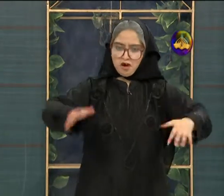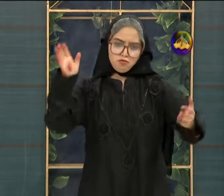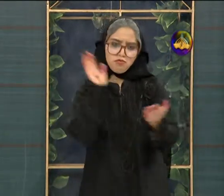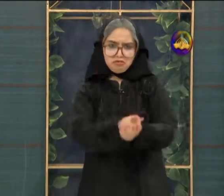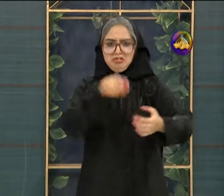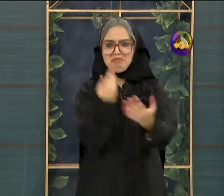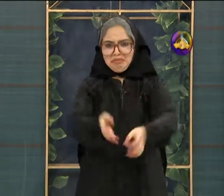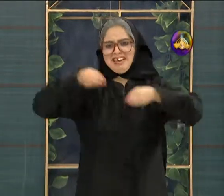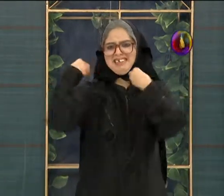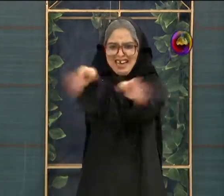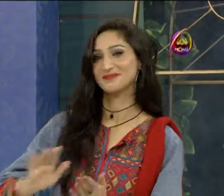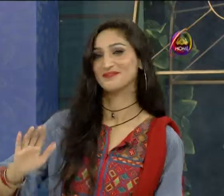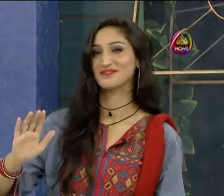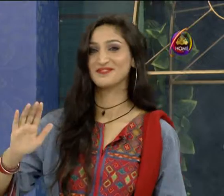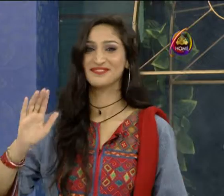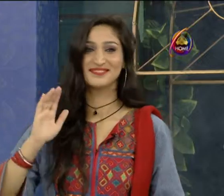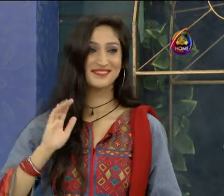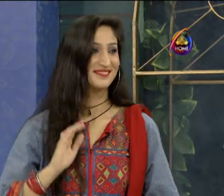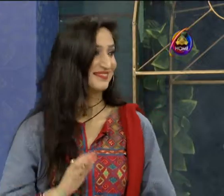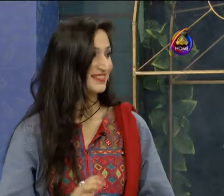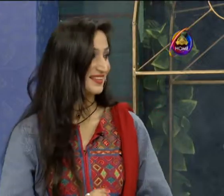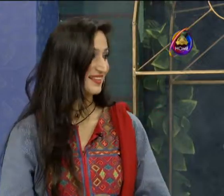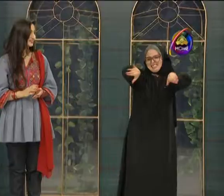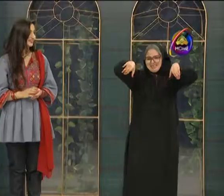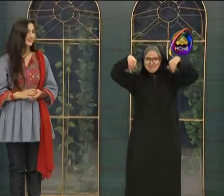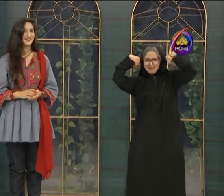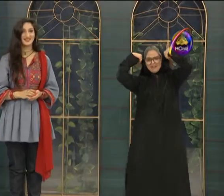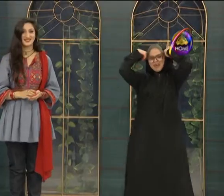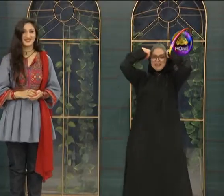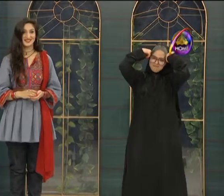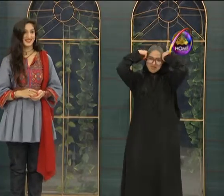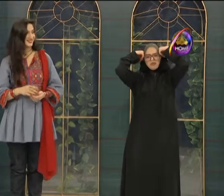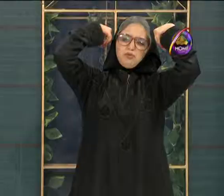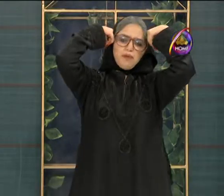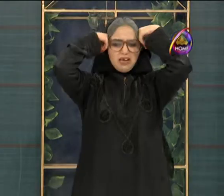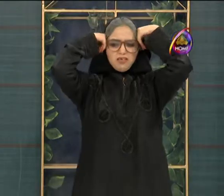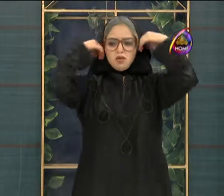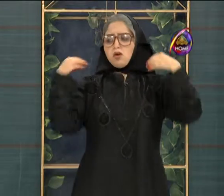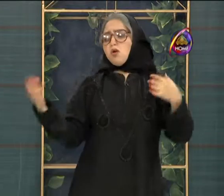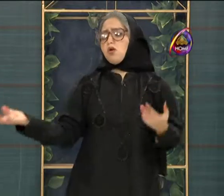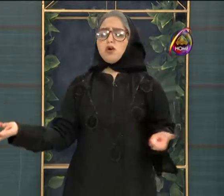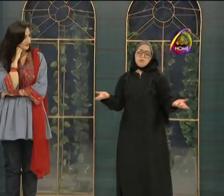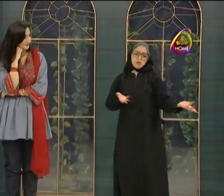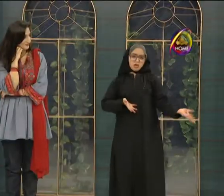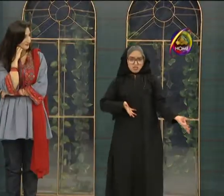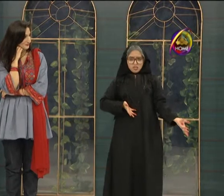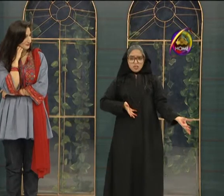کو پتھا پتھا کرا دیتے ہیں میں صدقے میں واری میں قربان اور میرا باقی کا کم